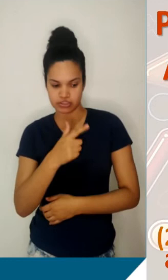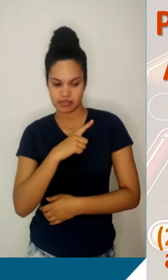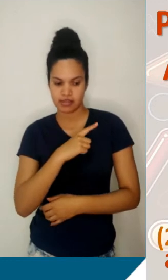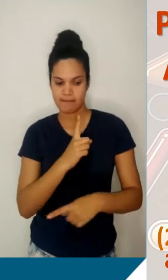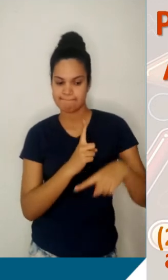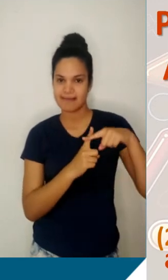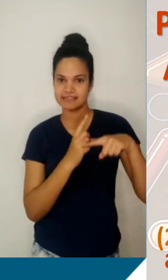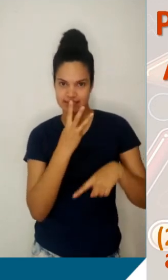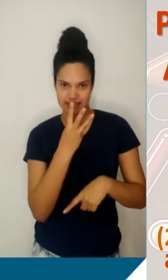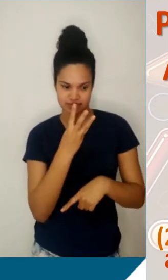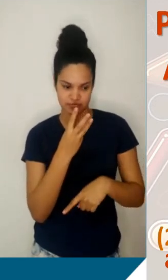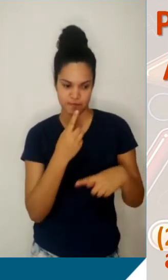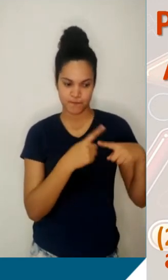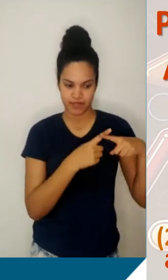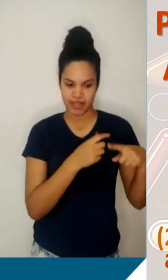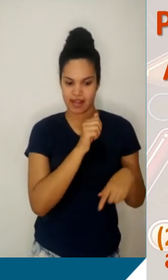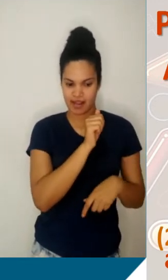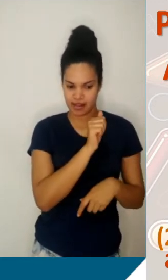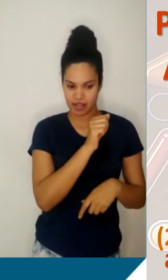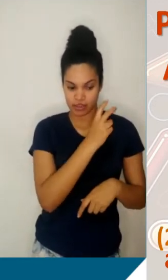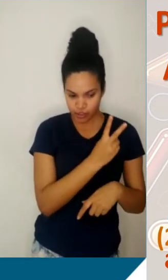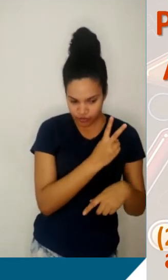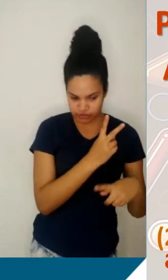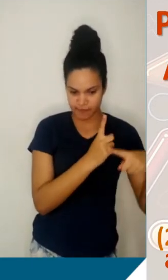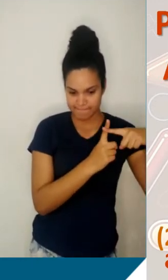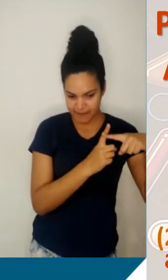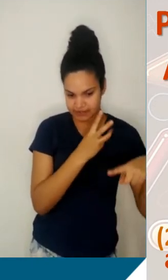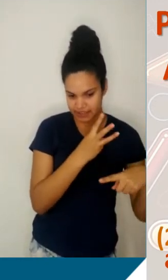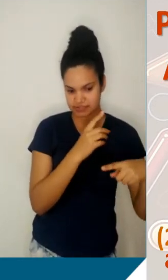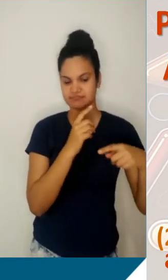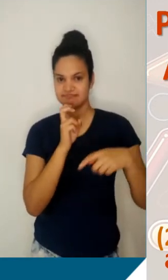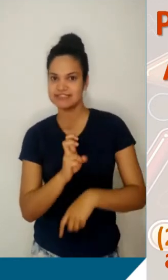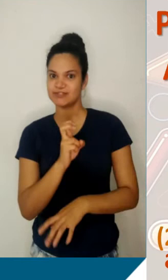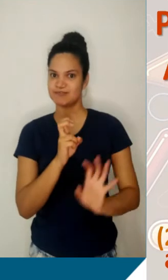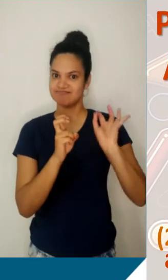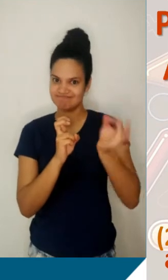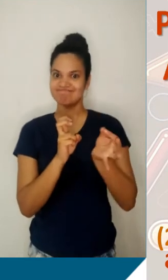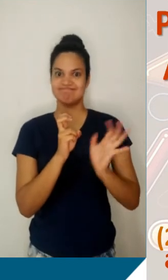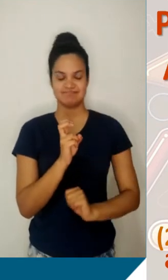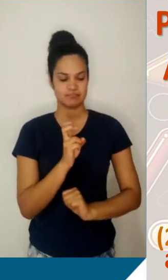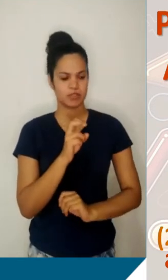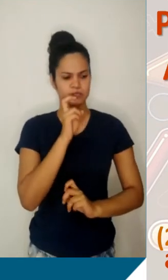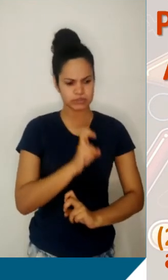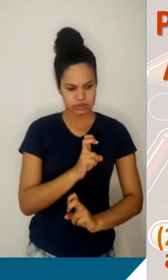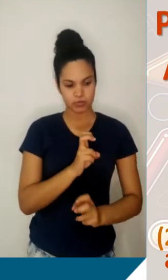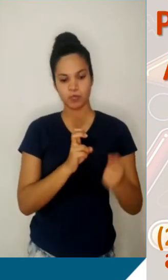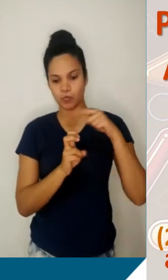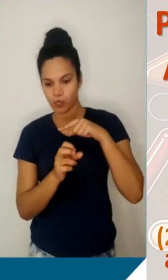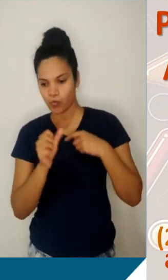Bem, do segundo para o terceiro termo, também houve um acréscimo de 3 unidades. E você já deve ter reparado que isso vai